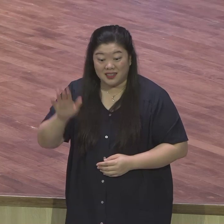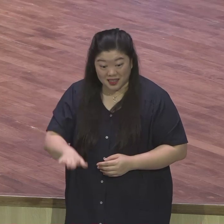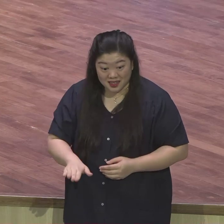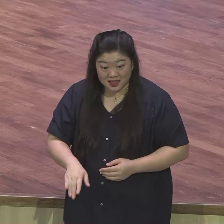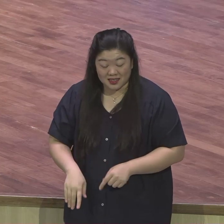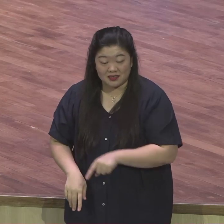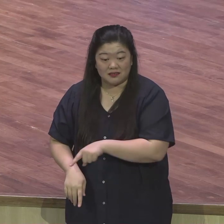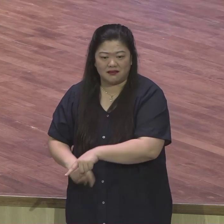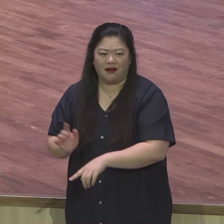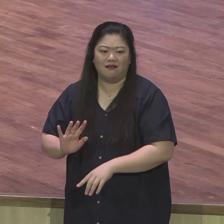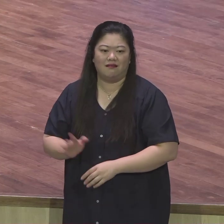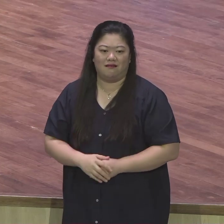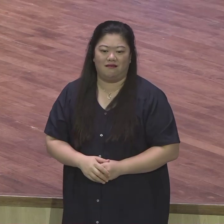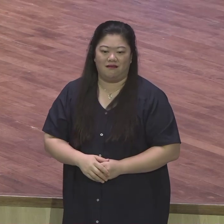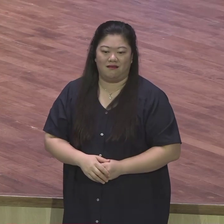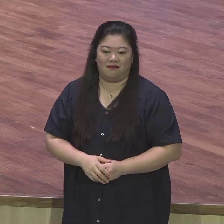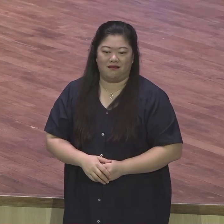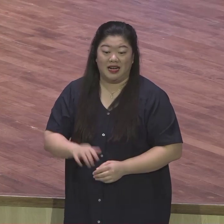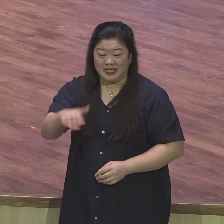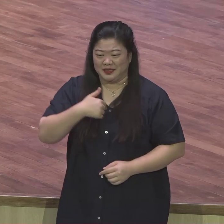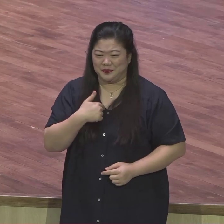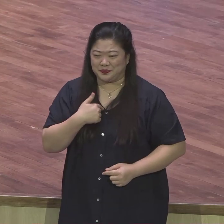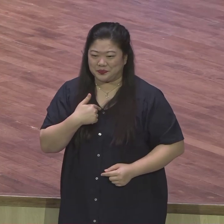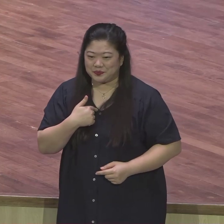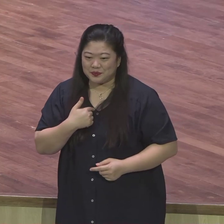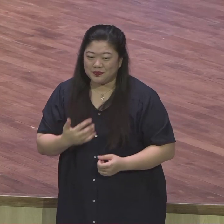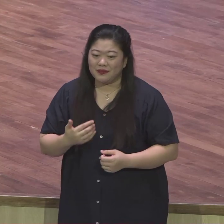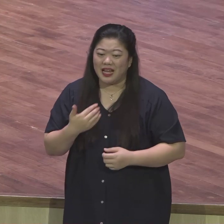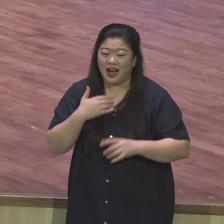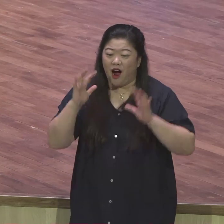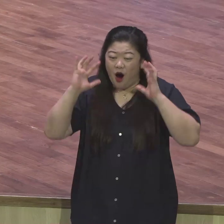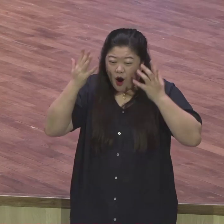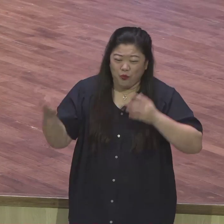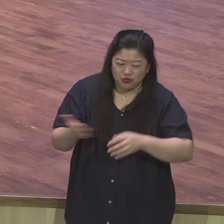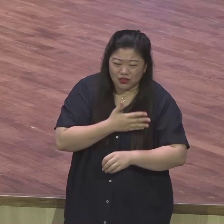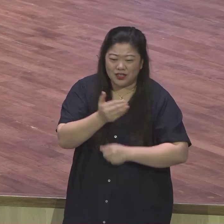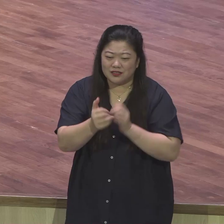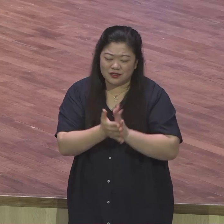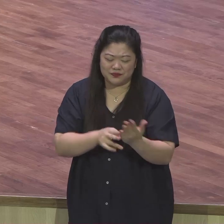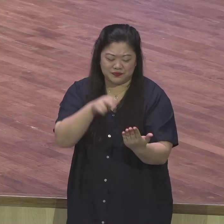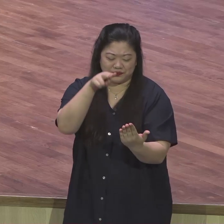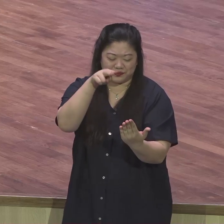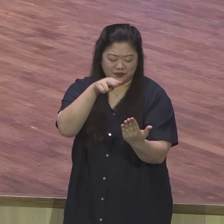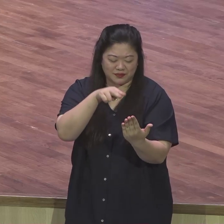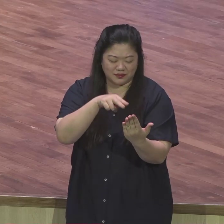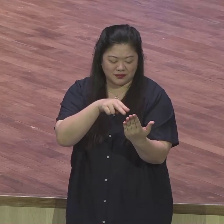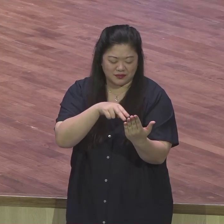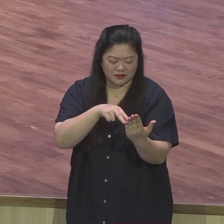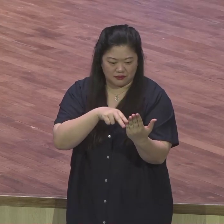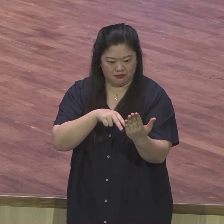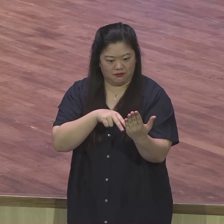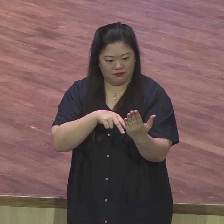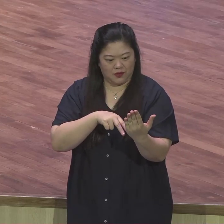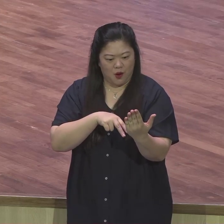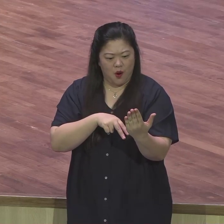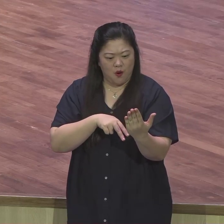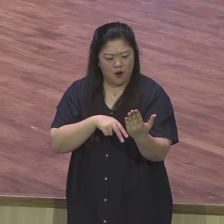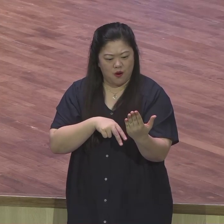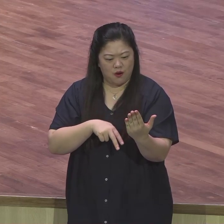저는 이 장면을 얼마나 많이 읽고 봤겠어요. 오늘도 이 장면을 읽으면서 눈물이 콱 나와버리더라고요.